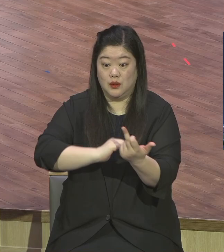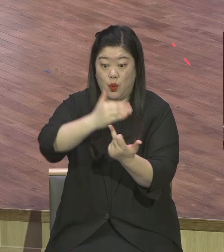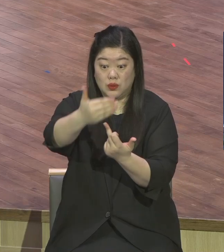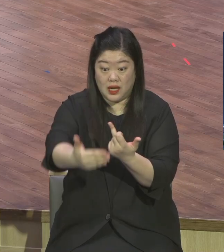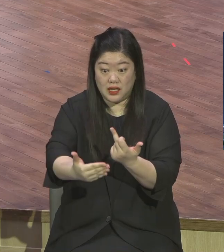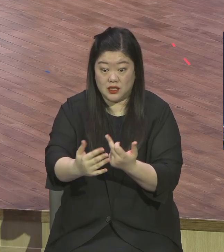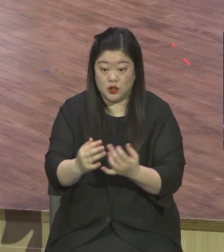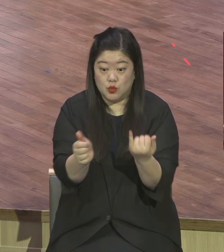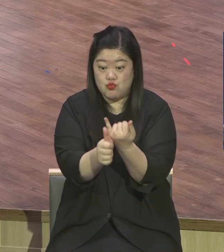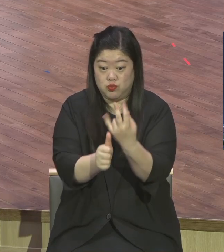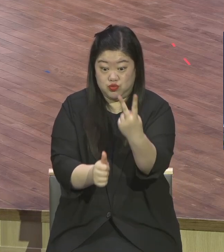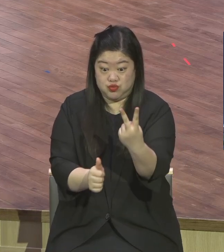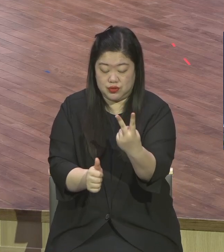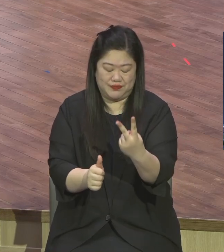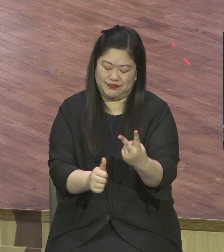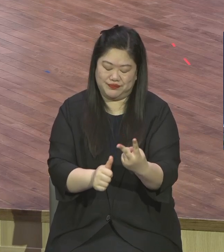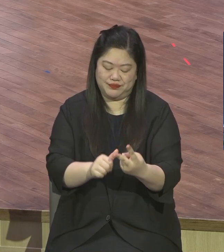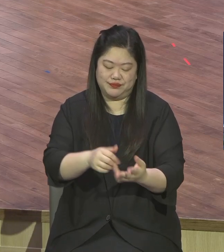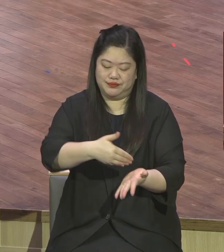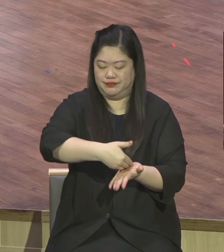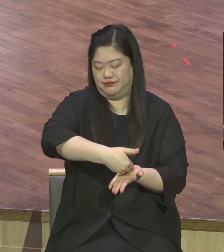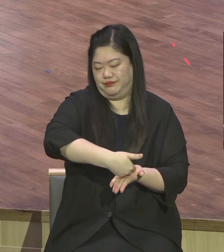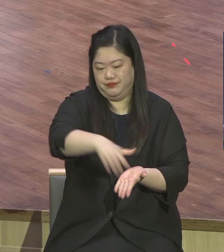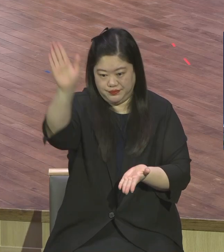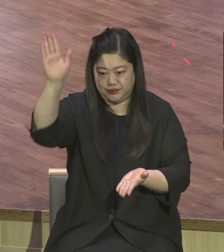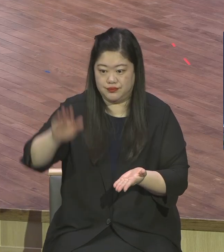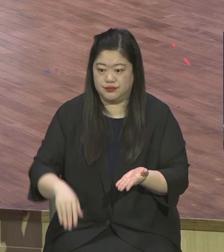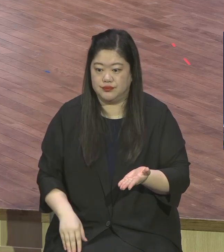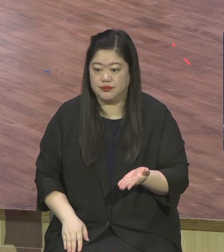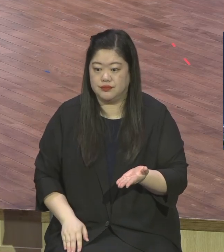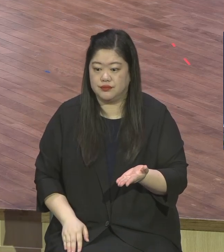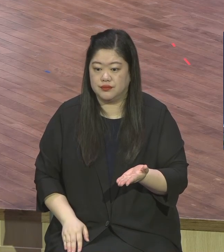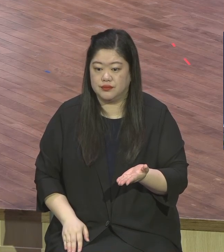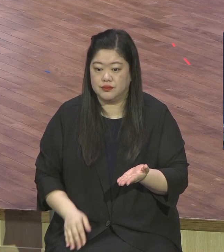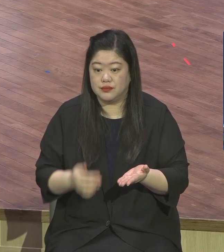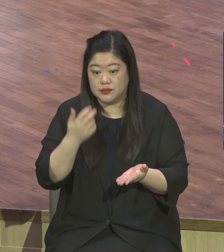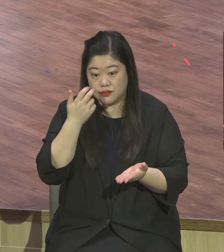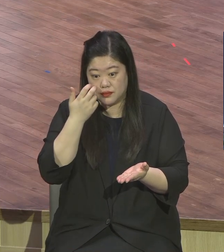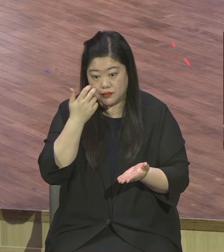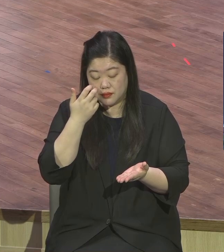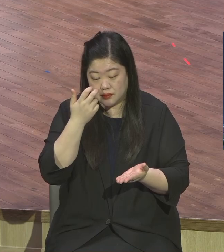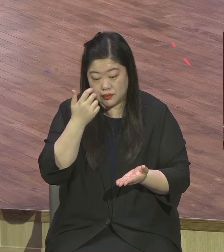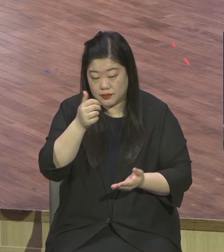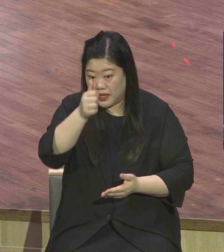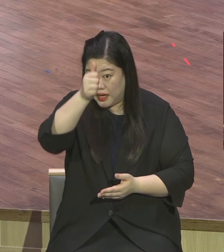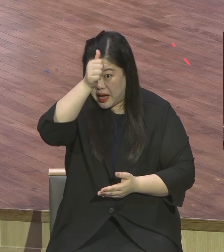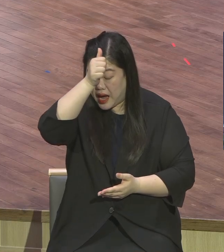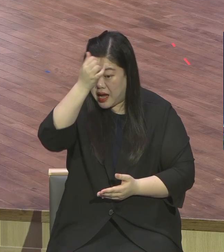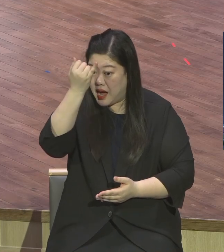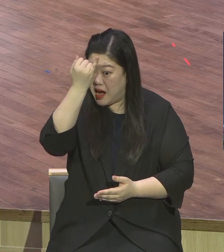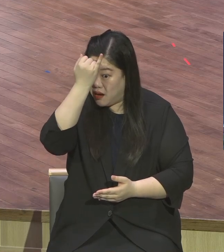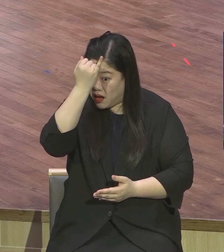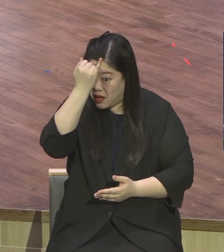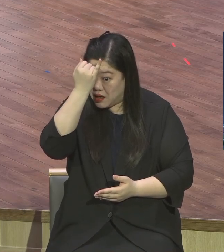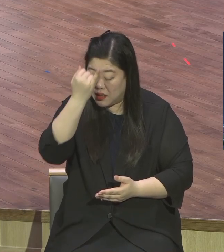가난과 질병과 고통이 오기 시작했단 말이야 살인과 아담의 집에서 살인사건이 났단 말이야 이렇게